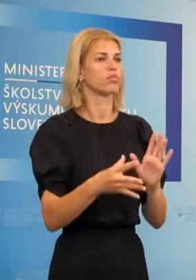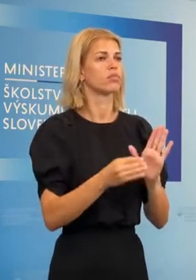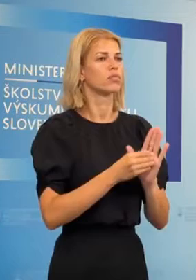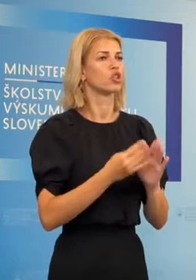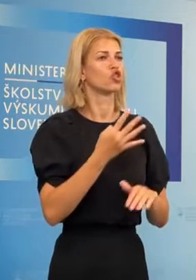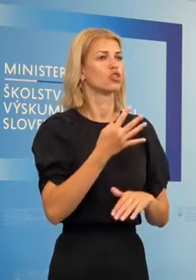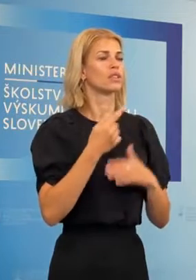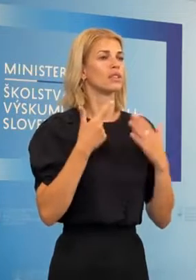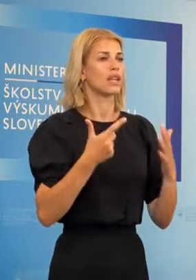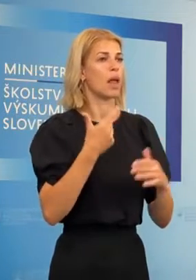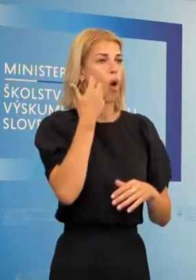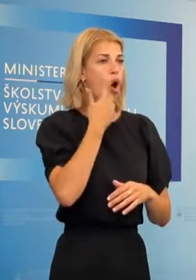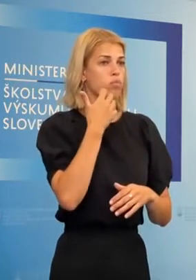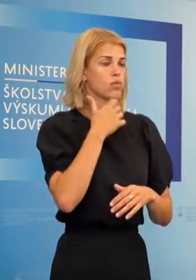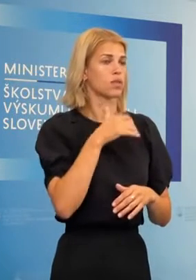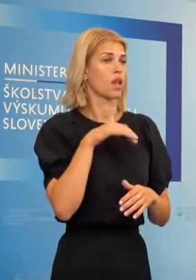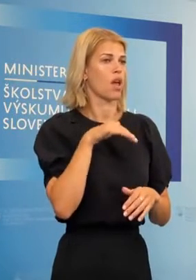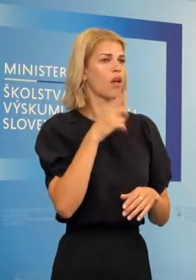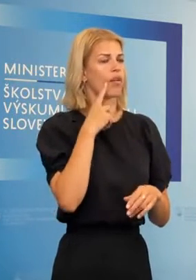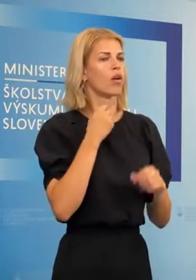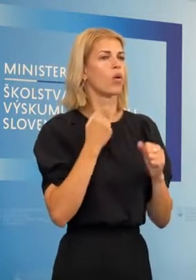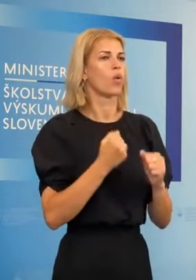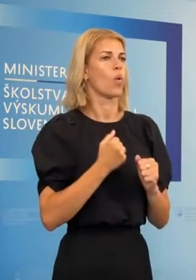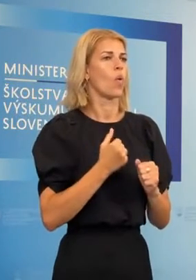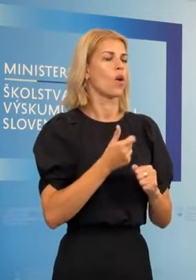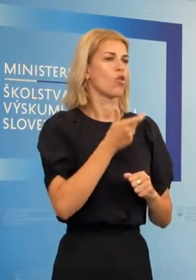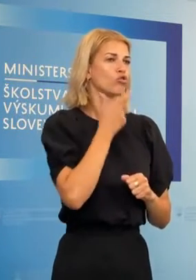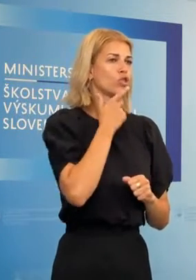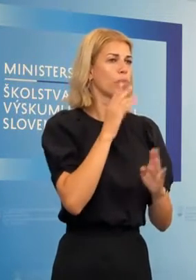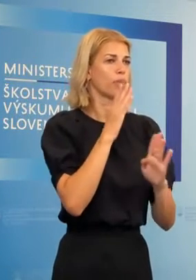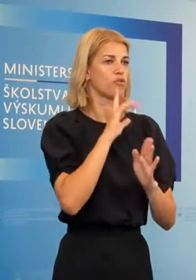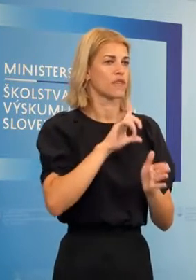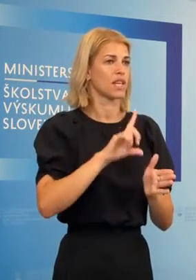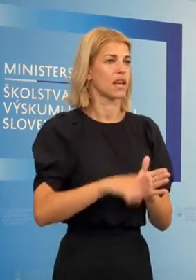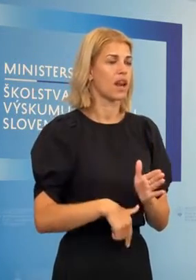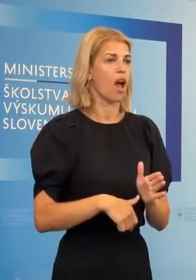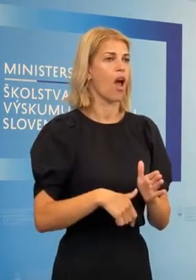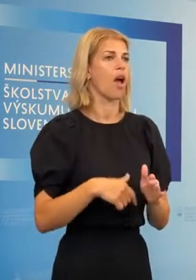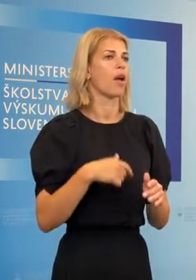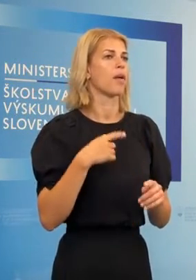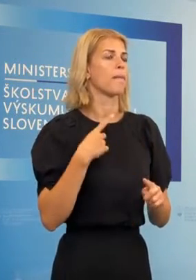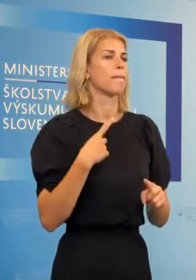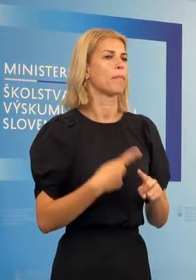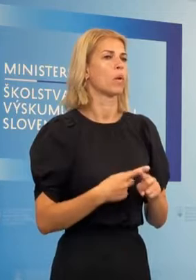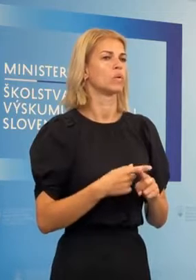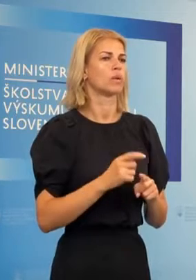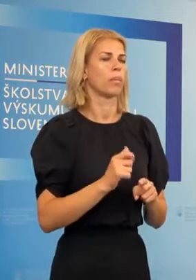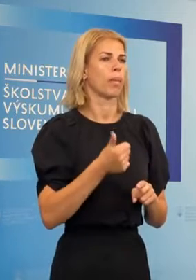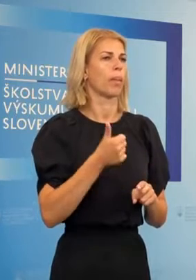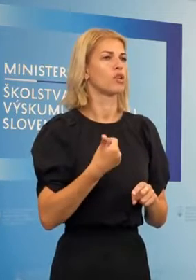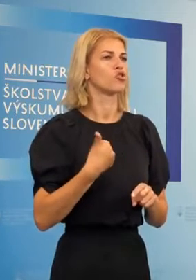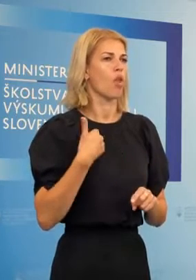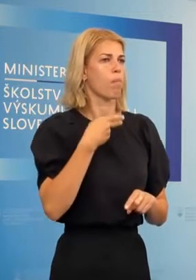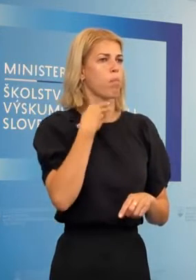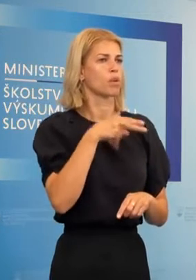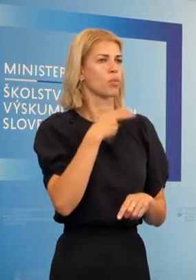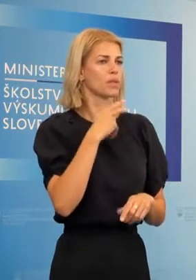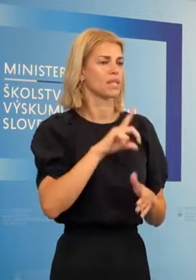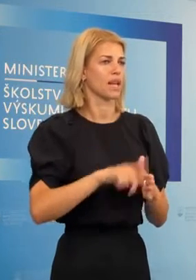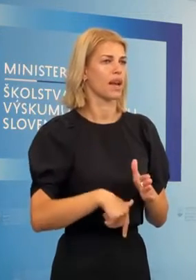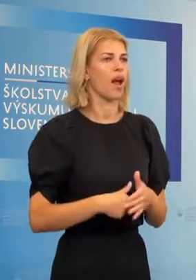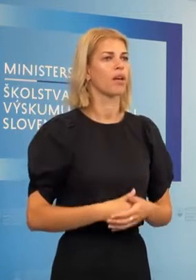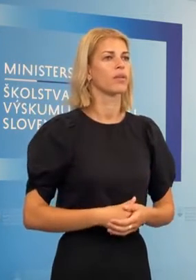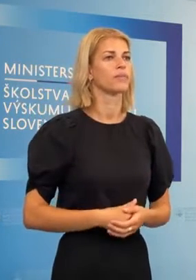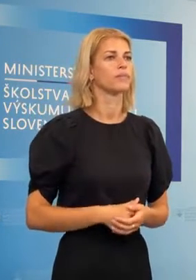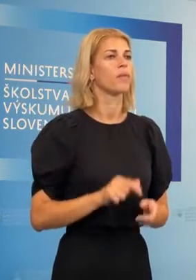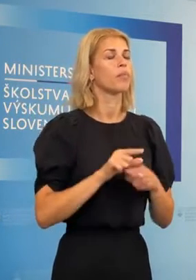obcech, väčšia v Košickom, v Prešovskom kraji. pár škôl, naozaj, že pár je v Bánsko-Bestrickom kraji.